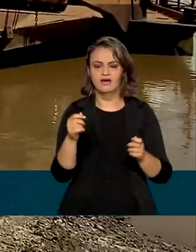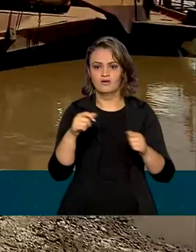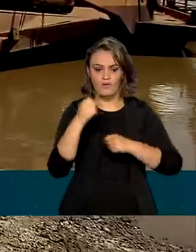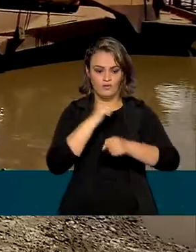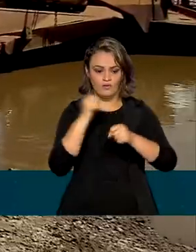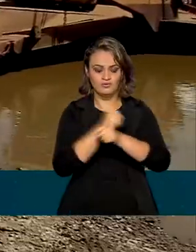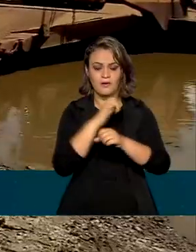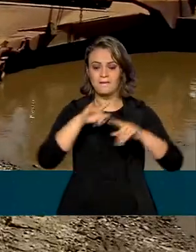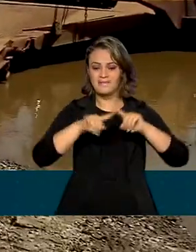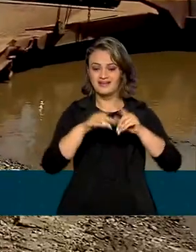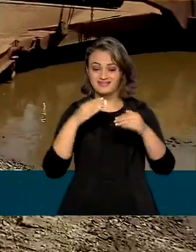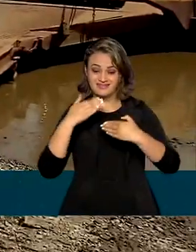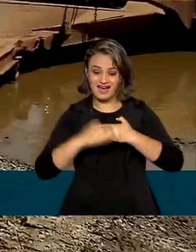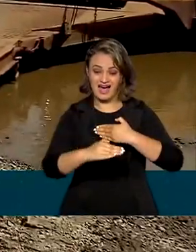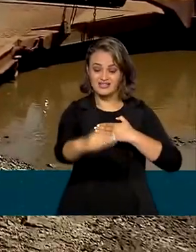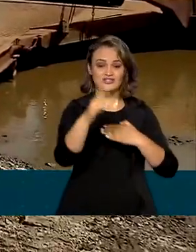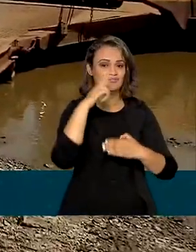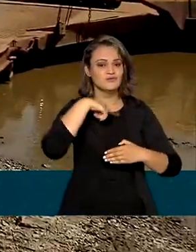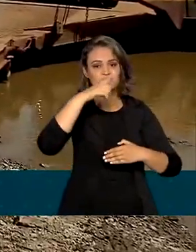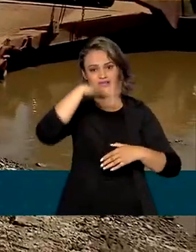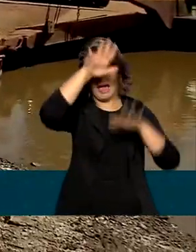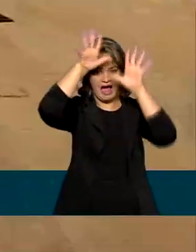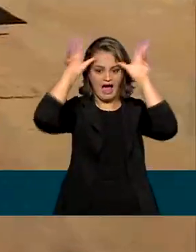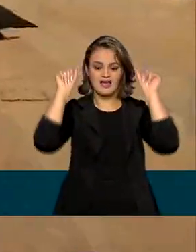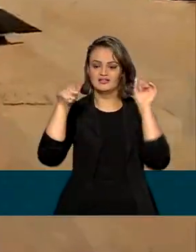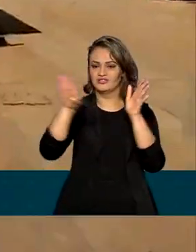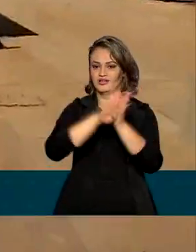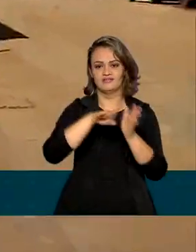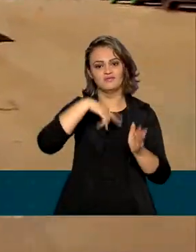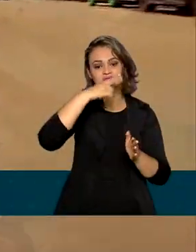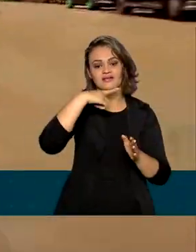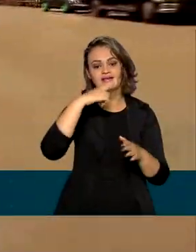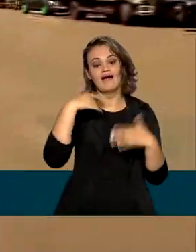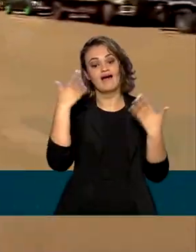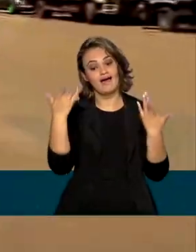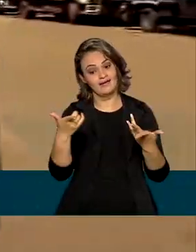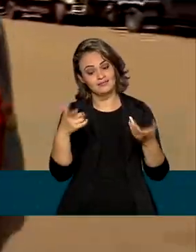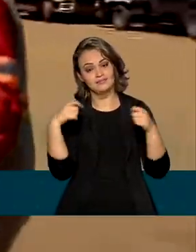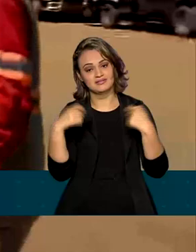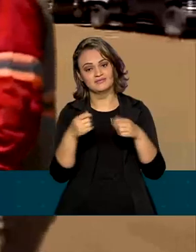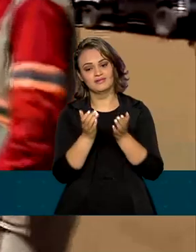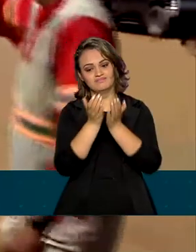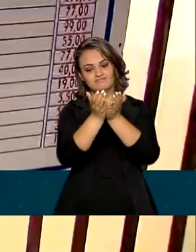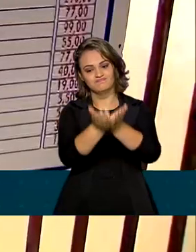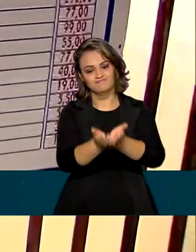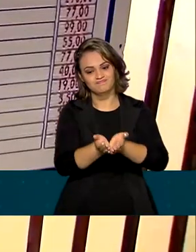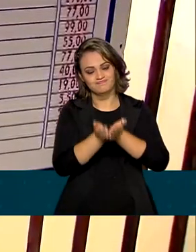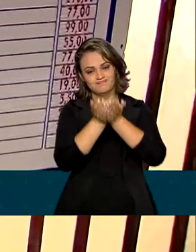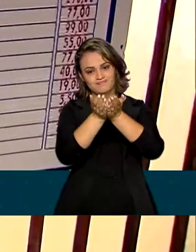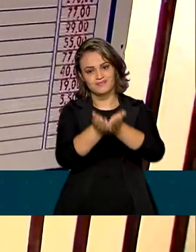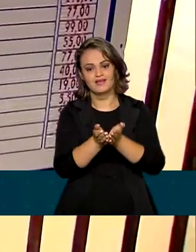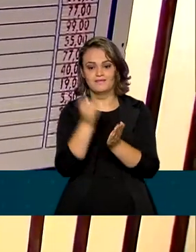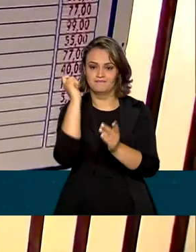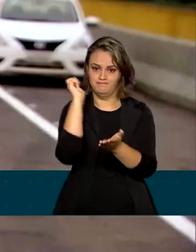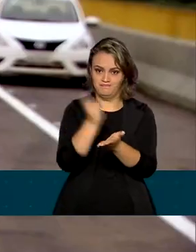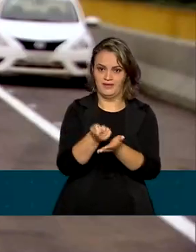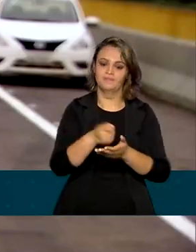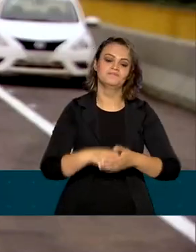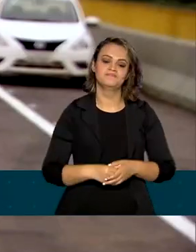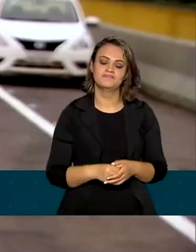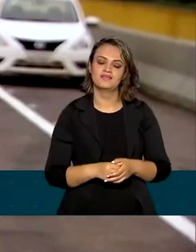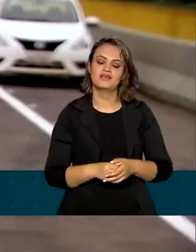motoristas seguir viagem até o Acre. A solução? Colocar os carros numa balsa e pagar por isso.